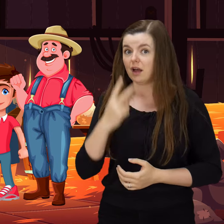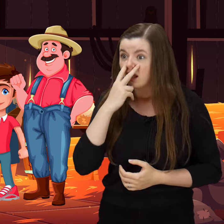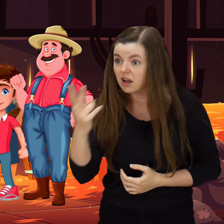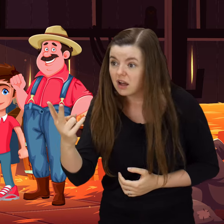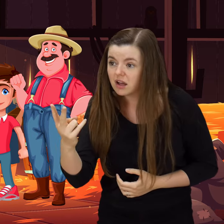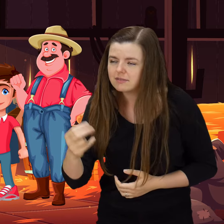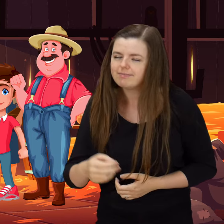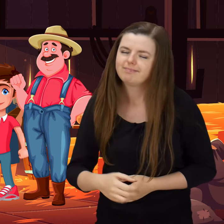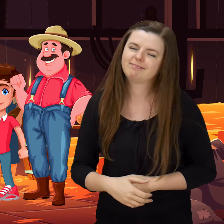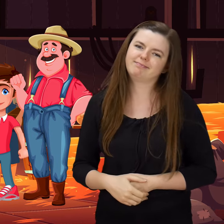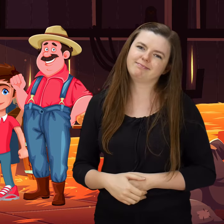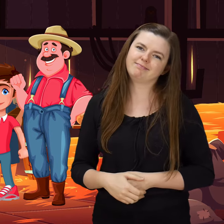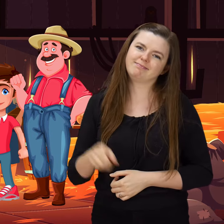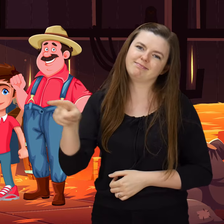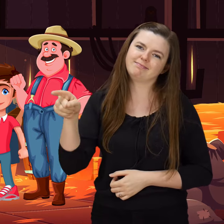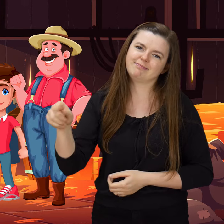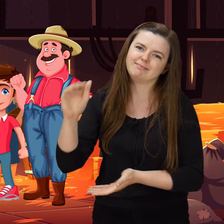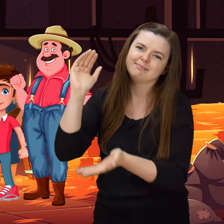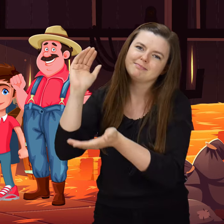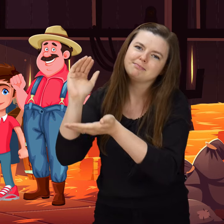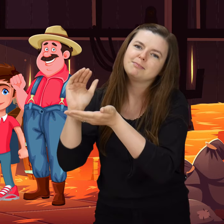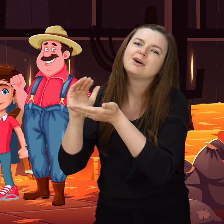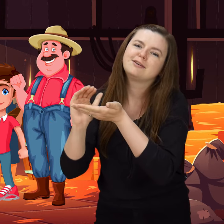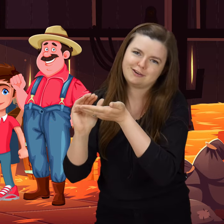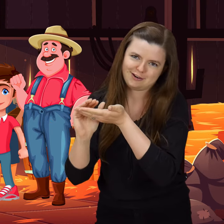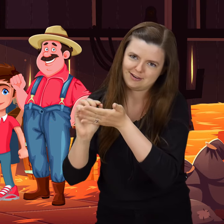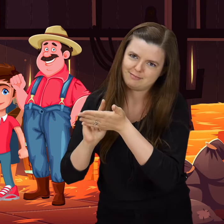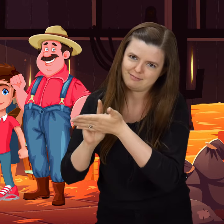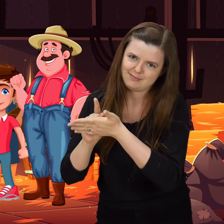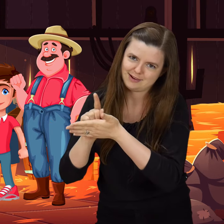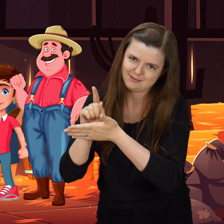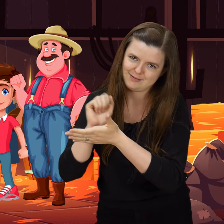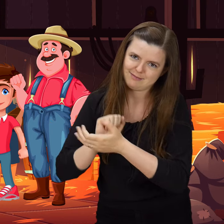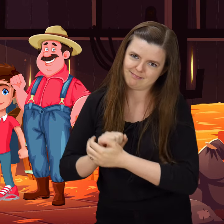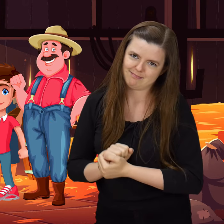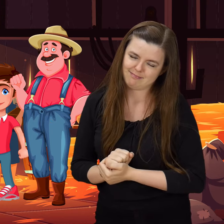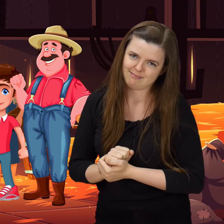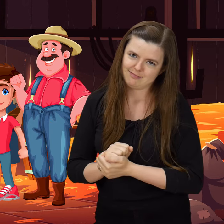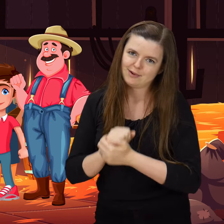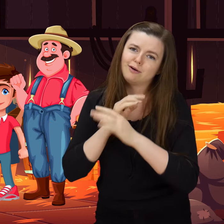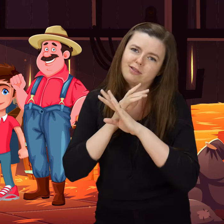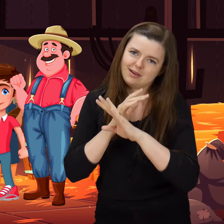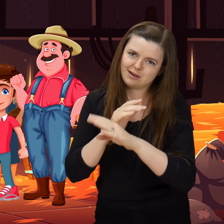patrzą, a tu myszka mała, polna